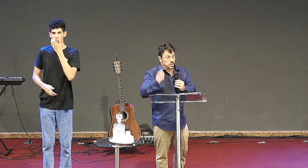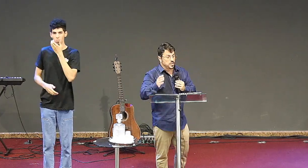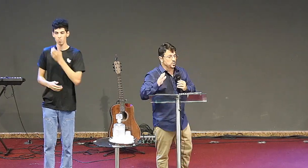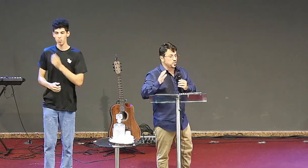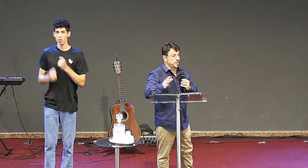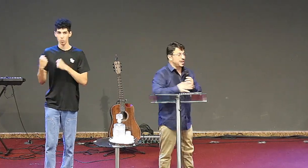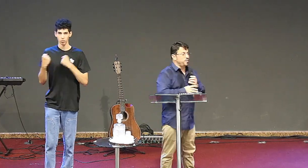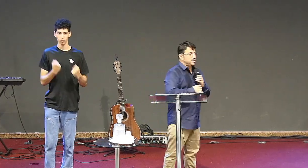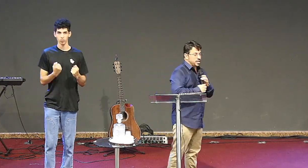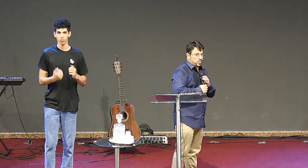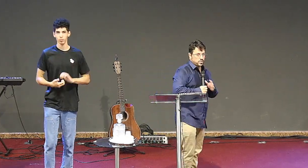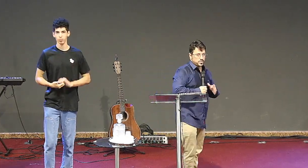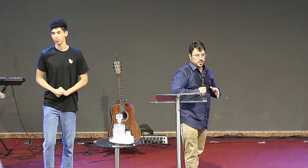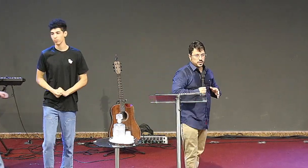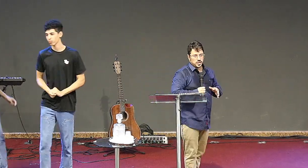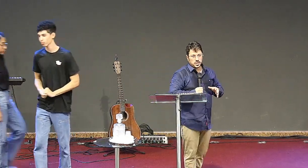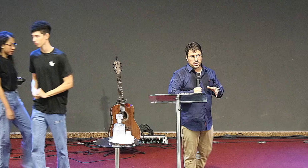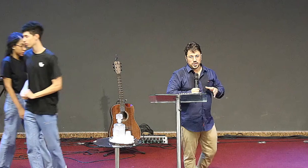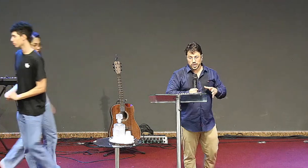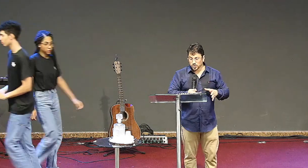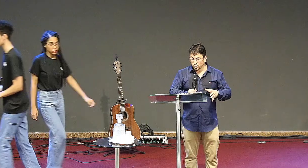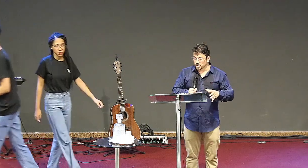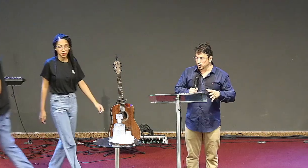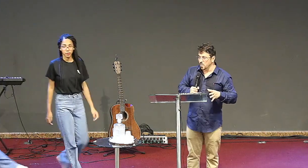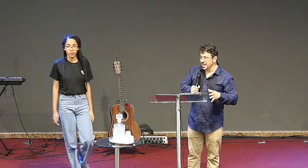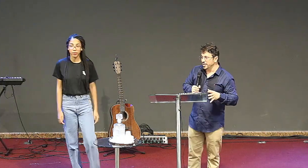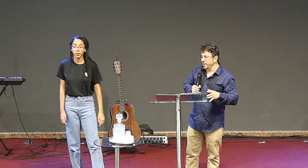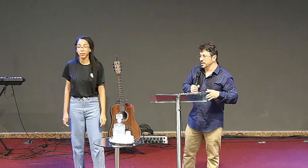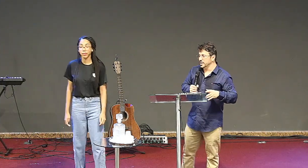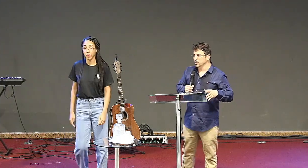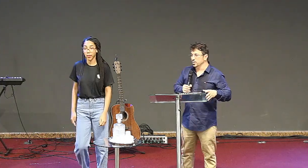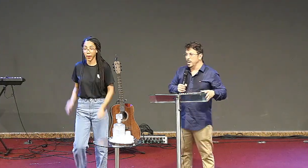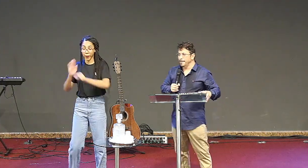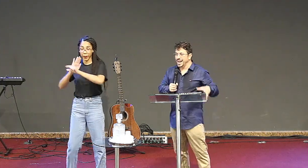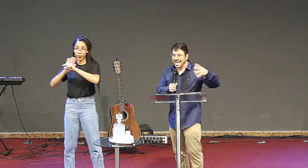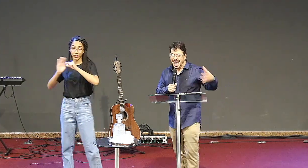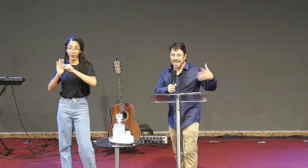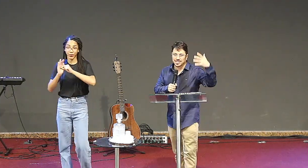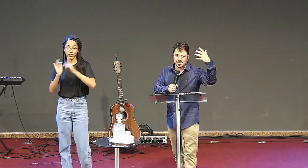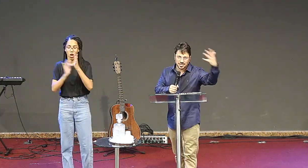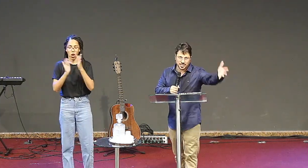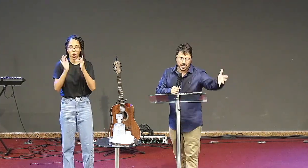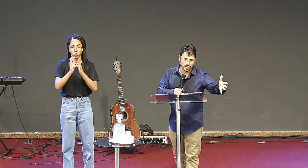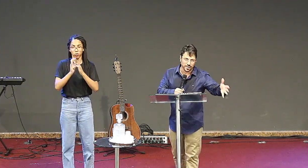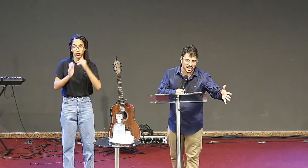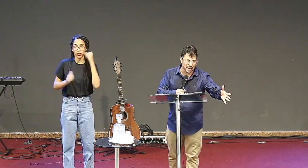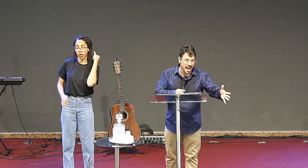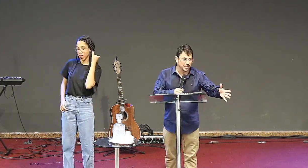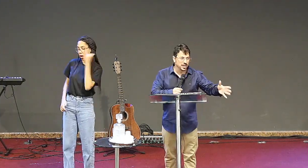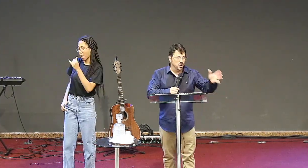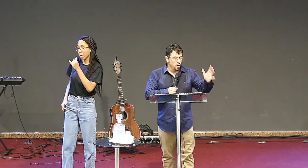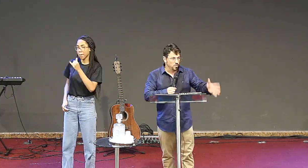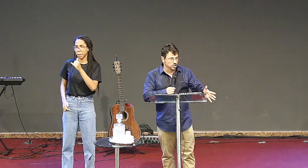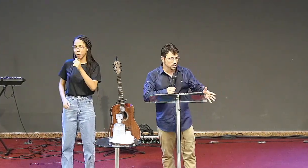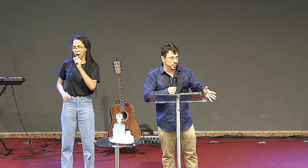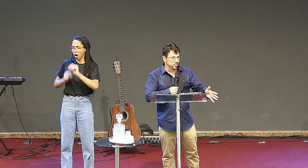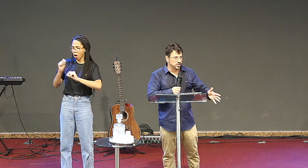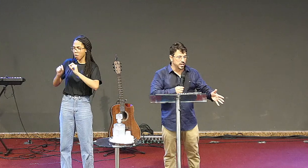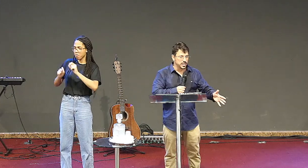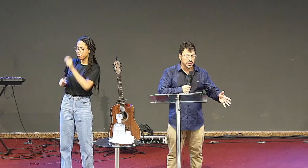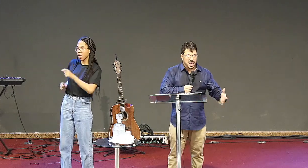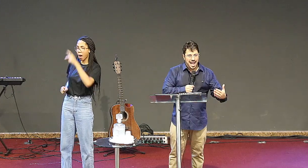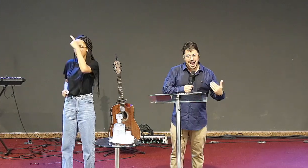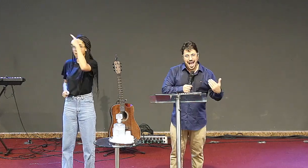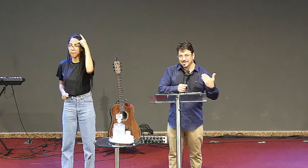Meus irmãos, o primeiro versículo. Jesus começa falando para quem ele está escrevendo aquela carta. Como eu disse para